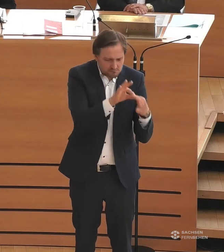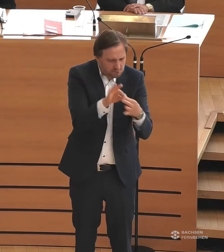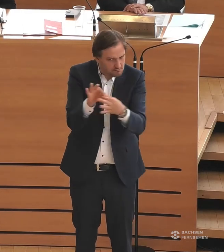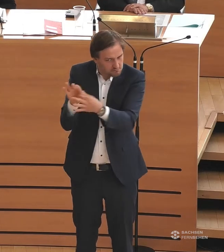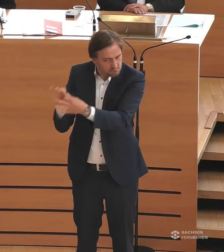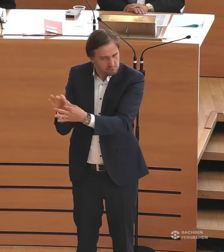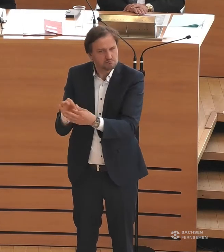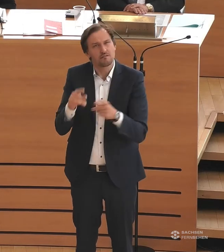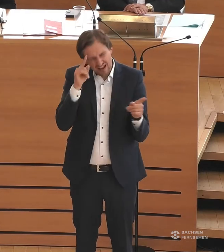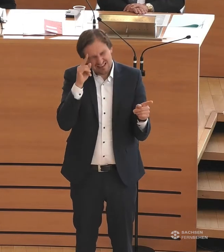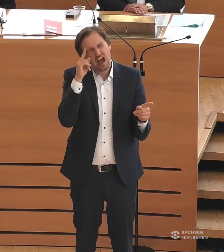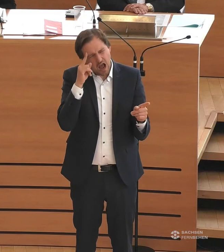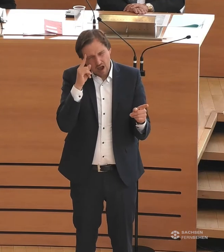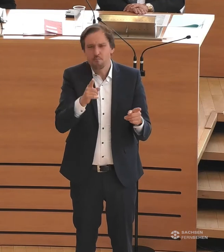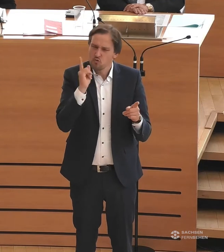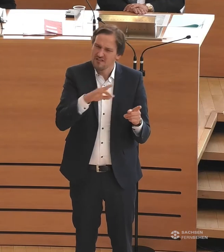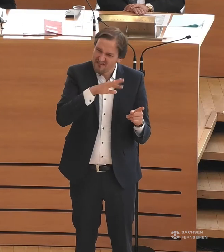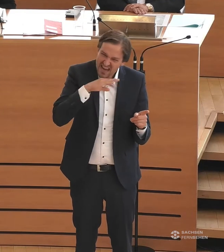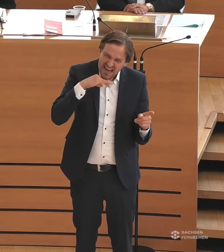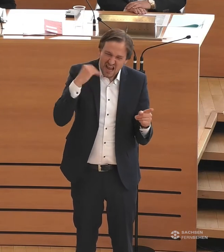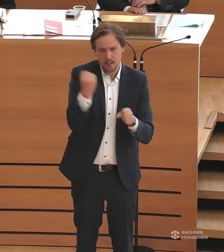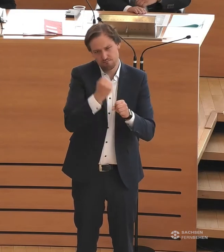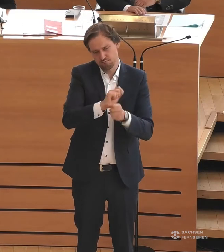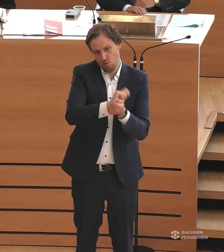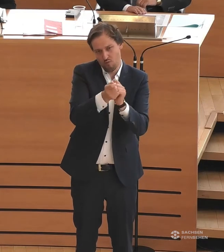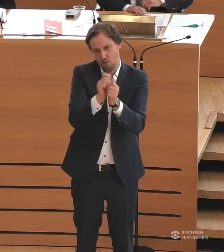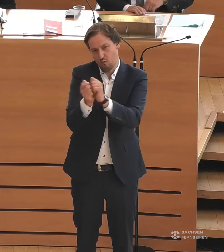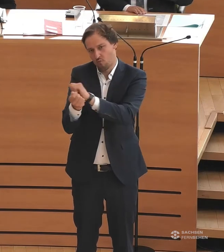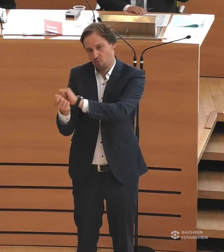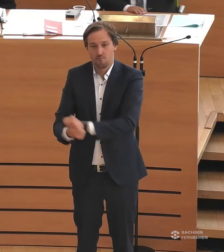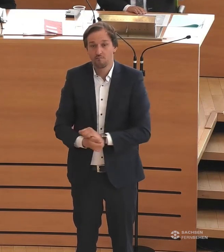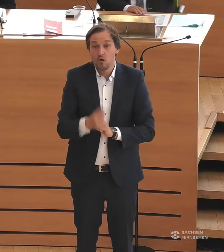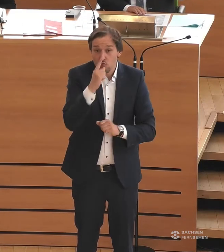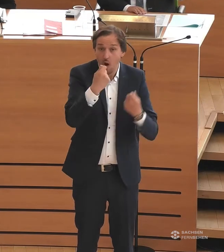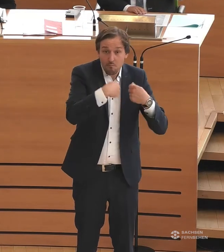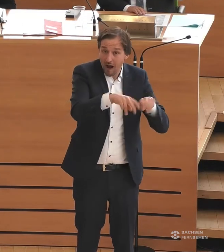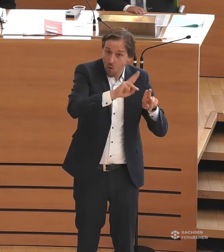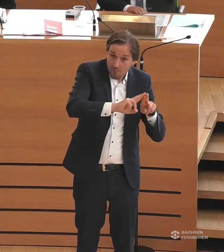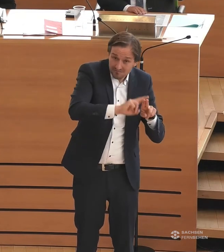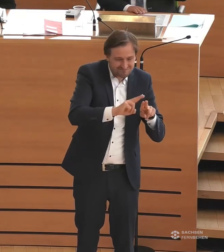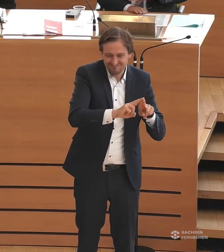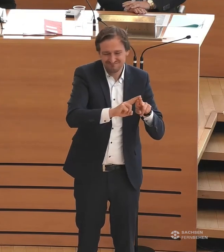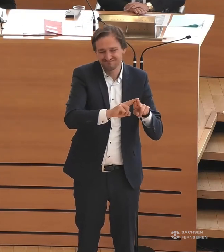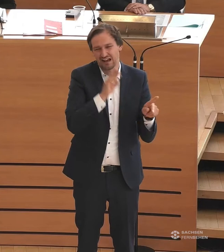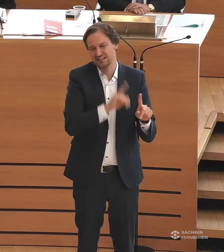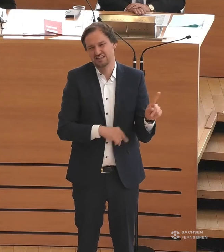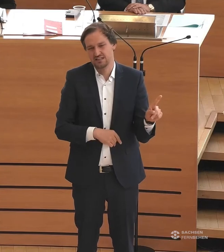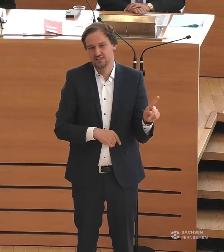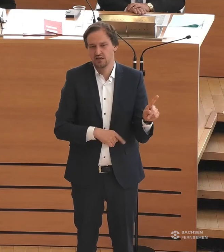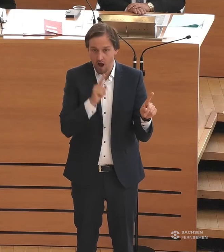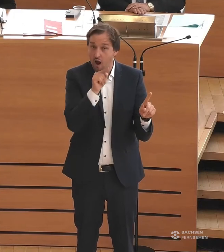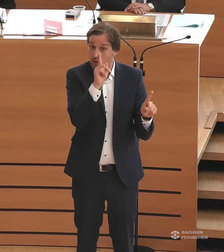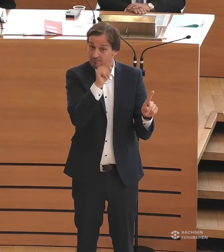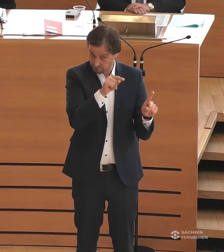zu dem Schluss, dass hier noch sehr, sehr viel zu tun ist. Und das ist eben mehr als die bauliche Veränderung. Aber wir können auch mal bei der